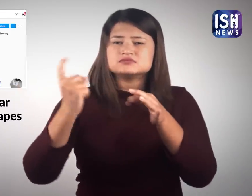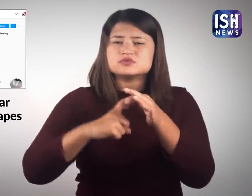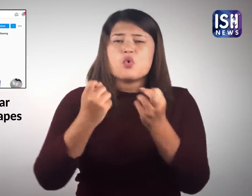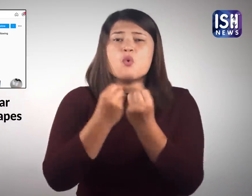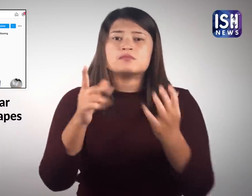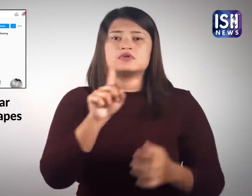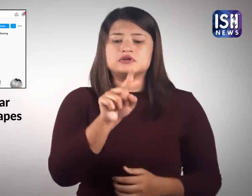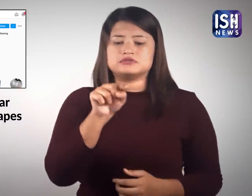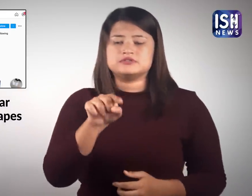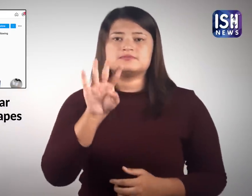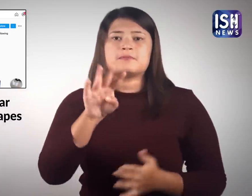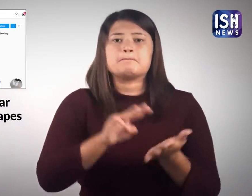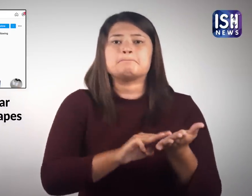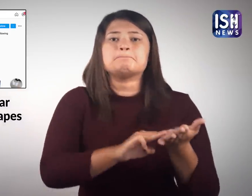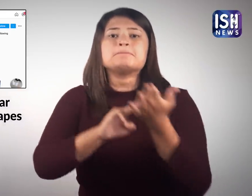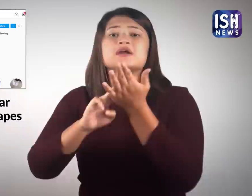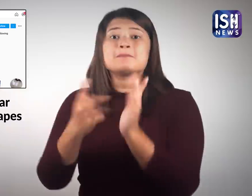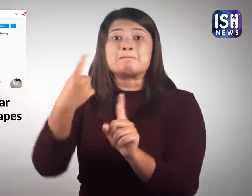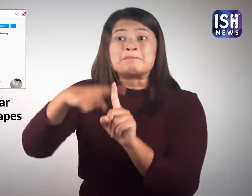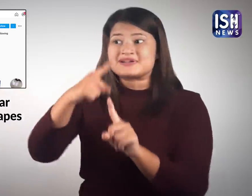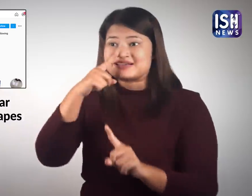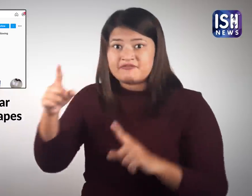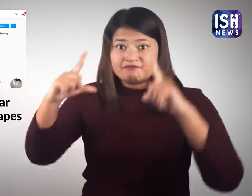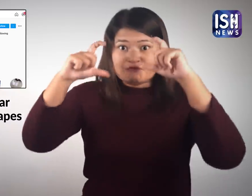अपने 1.4 मिलियन फॉलोर को बताया की